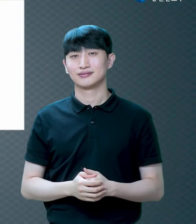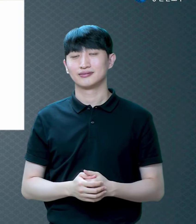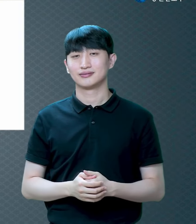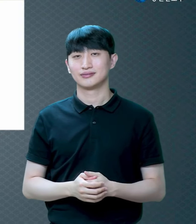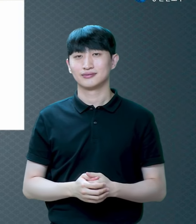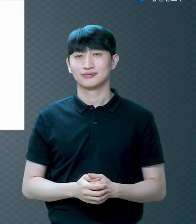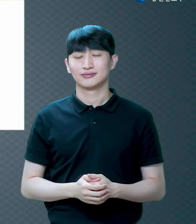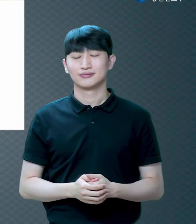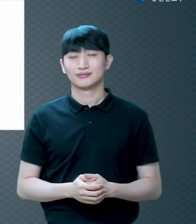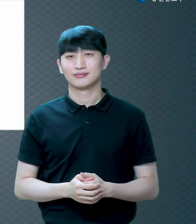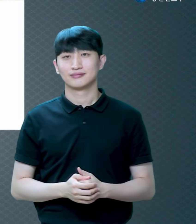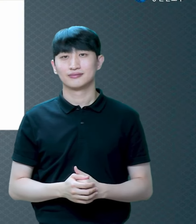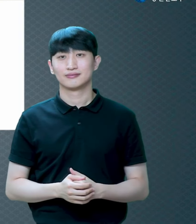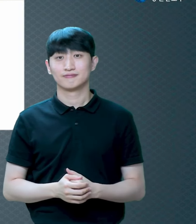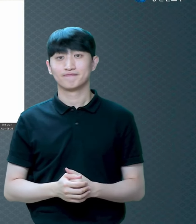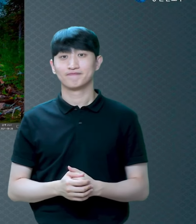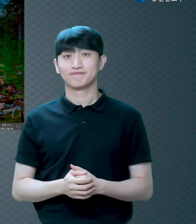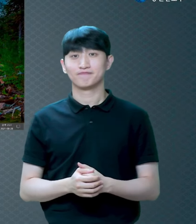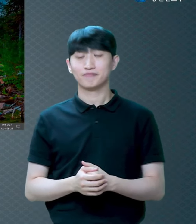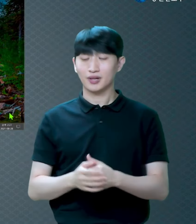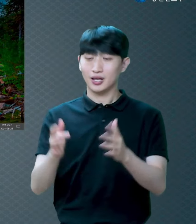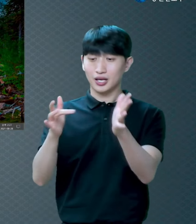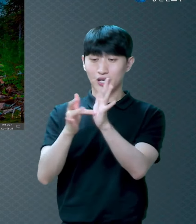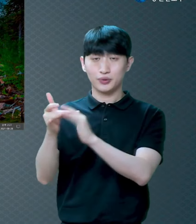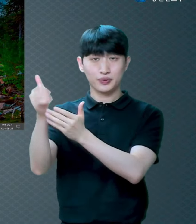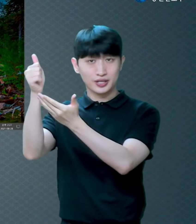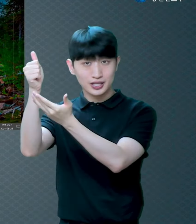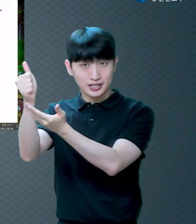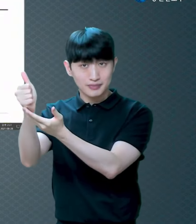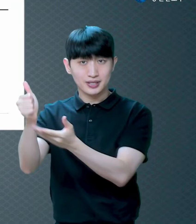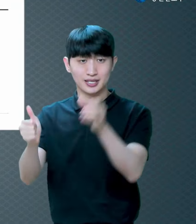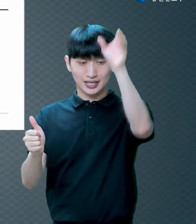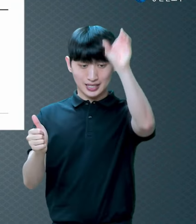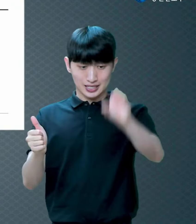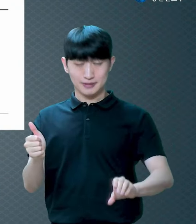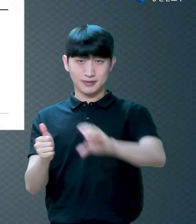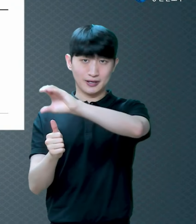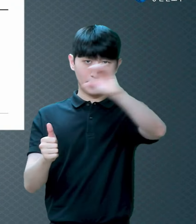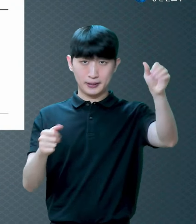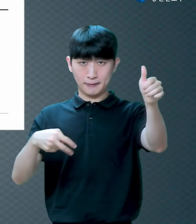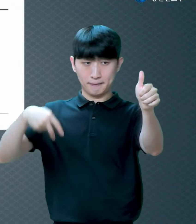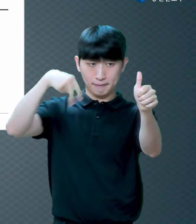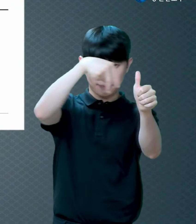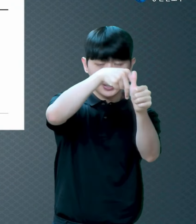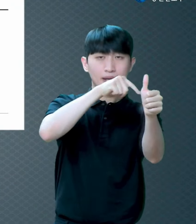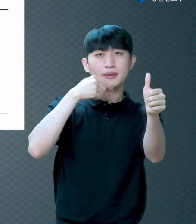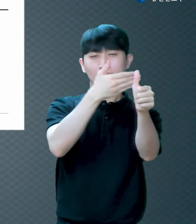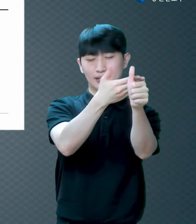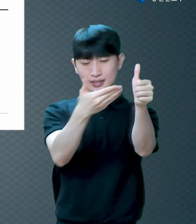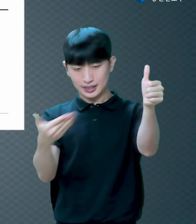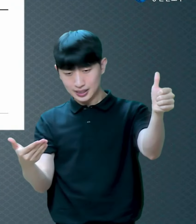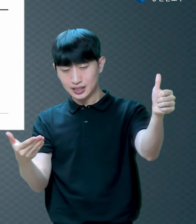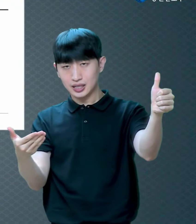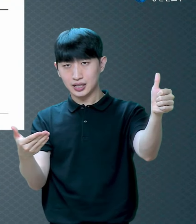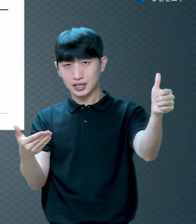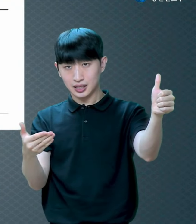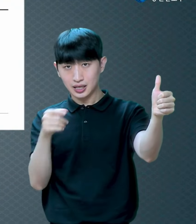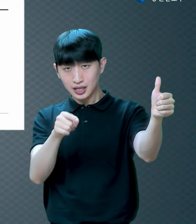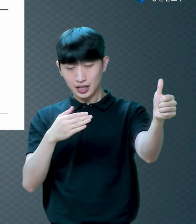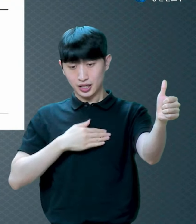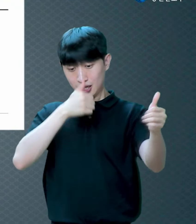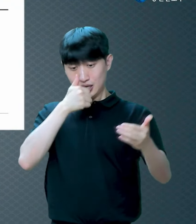것은 예수님이 십자가에서 죄를 영원히 용서한 것을 마음속에